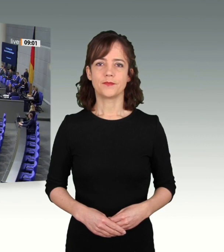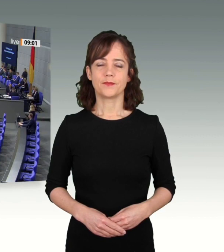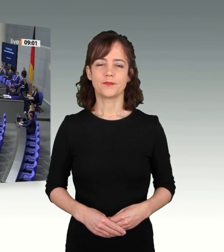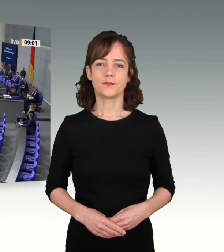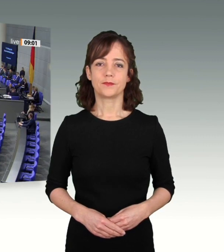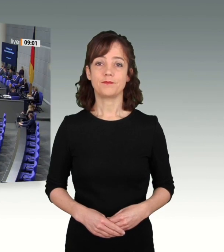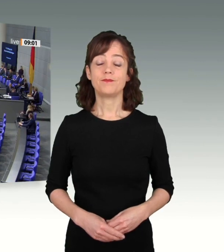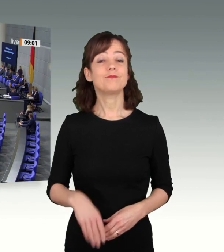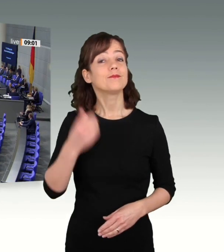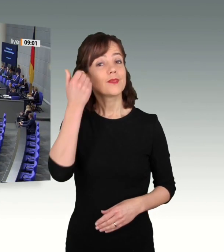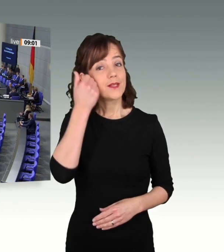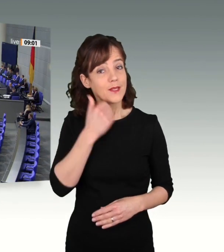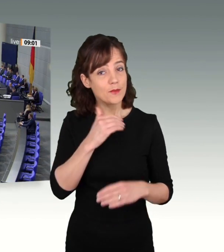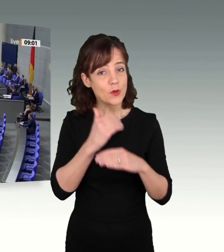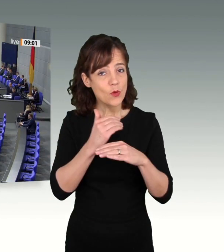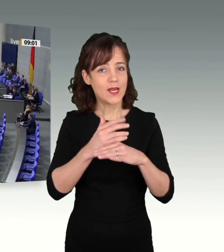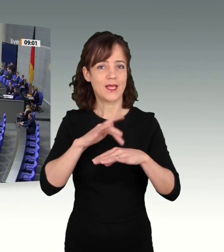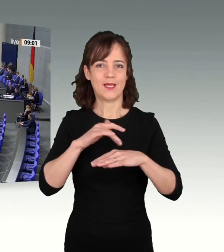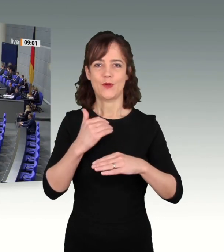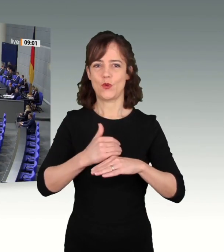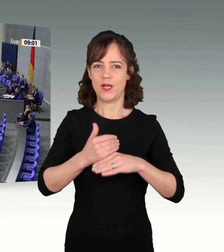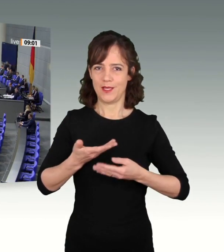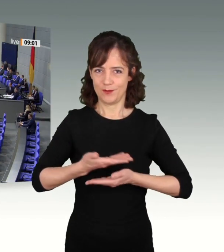Liebe Kolleginnen und Kollegen,